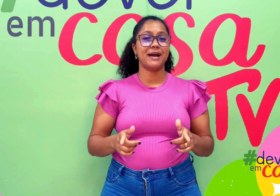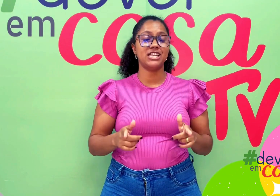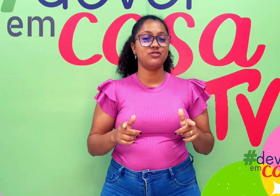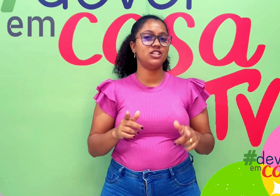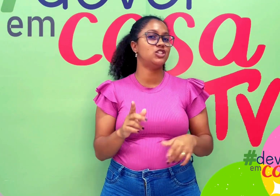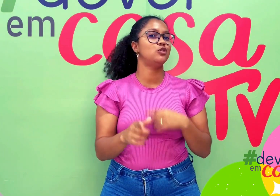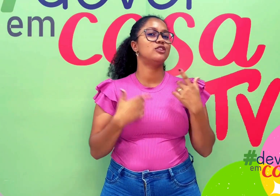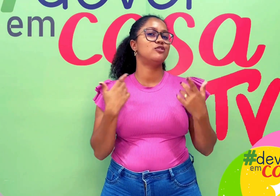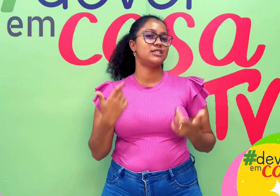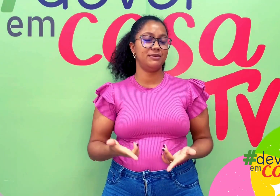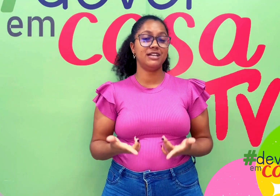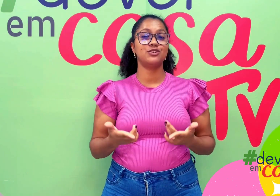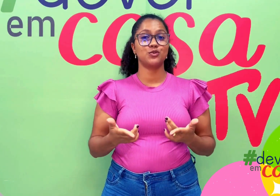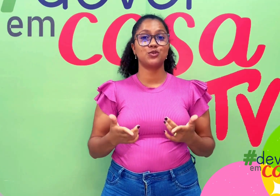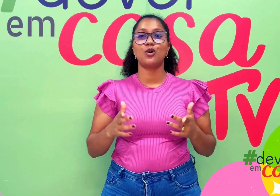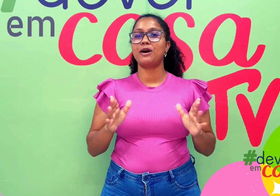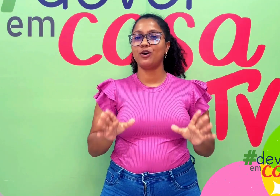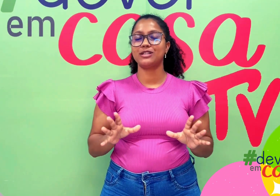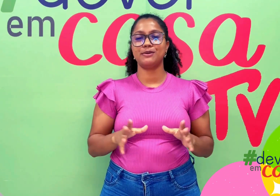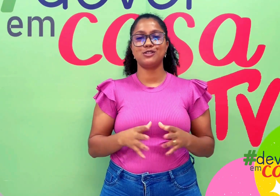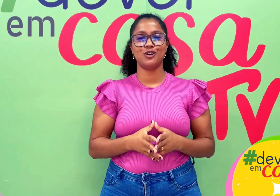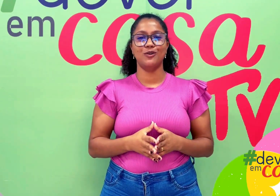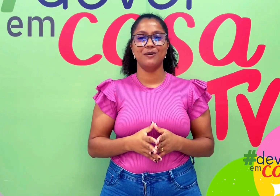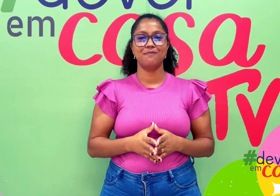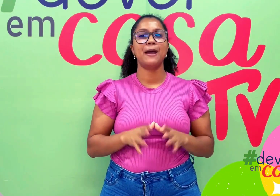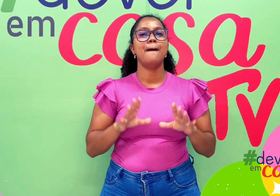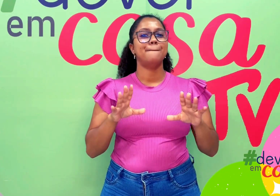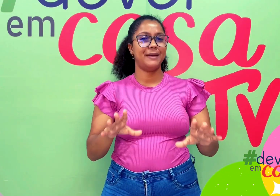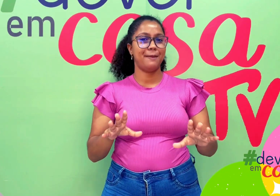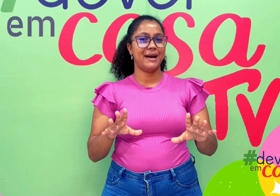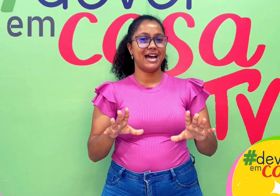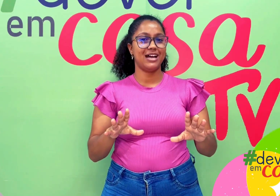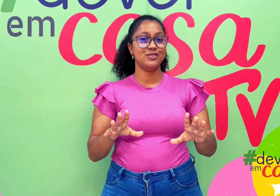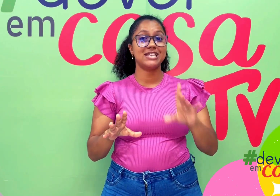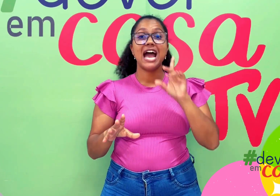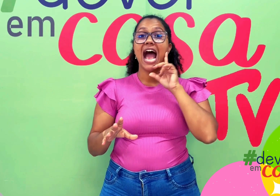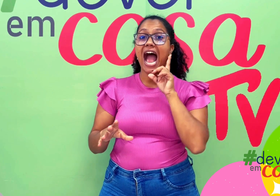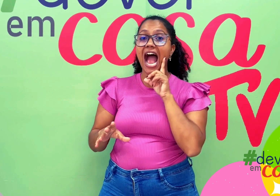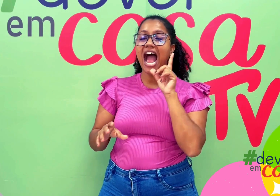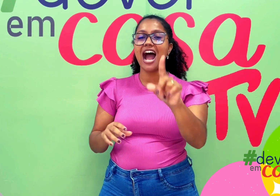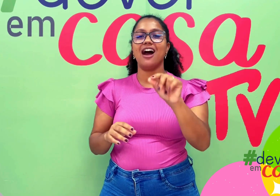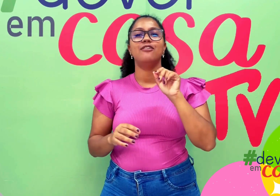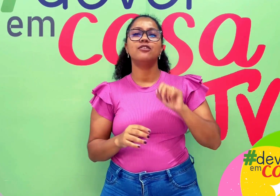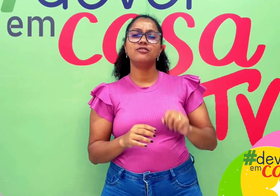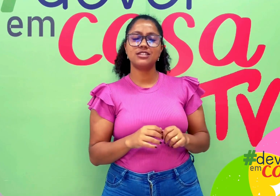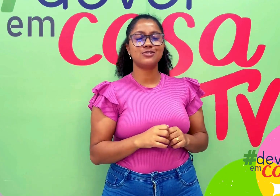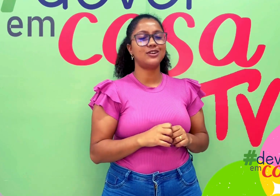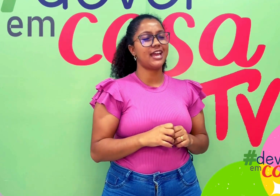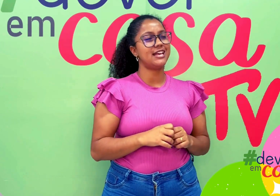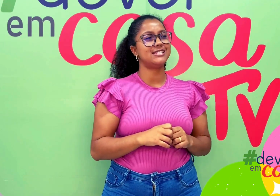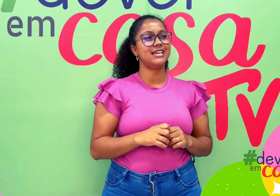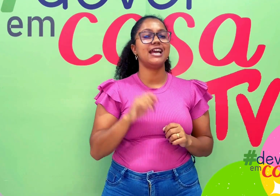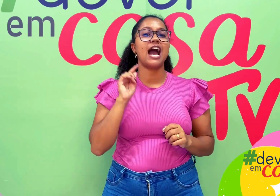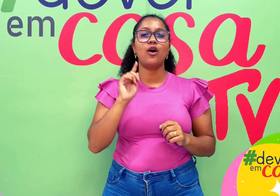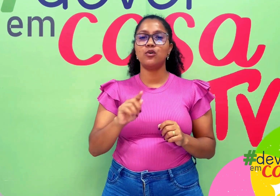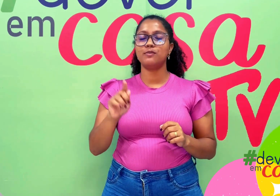mais divertido quando você brinca junto com uma outra pessoa. Preparados? Ah, vocês conhecem algumas